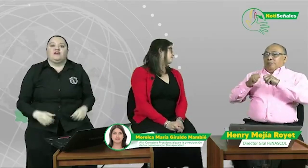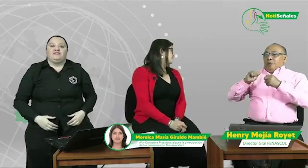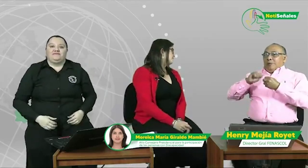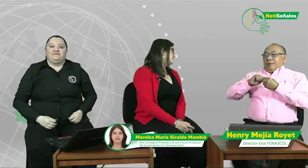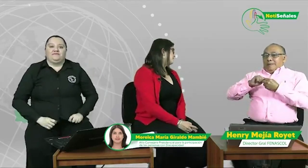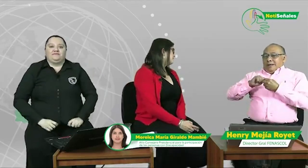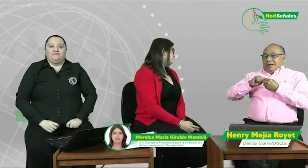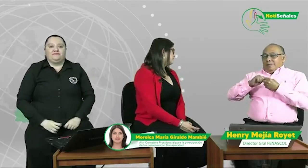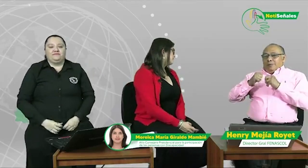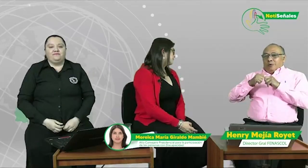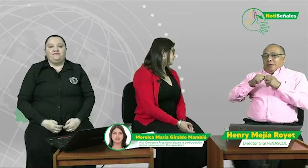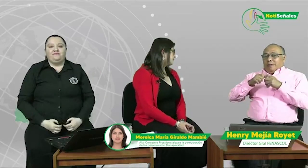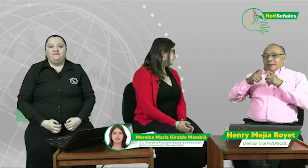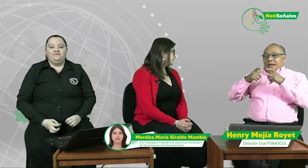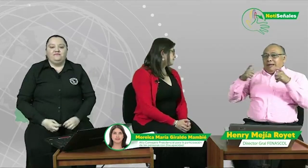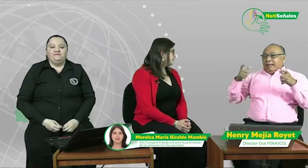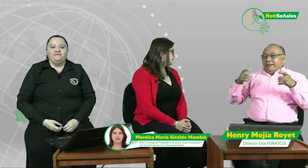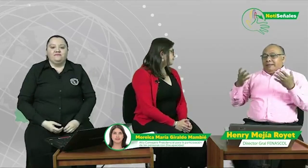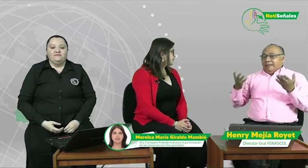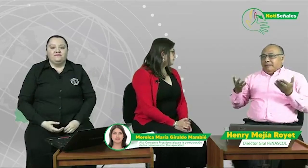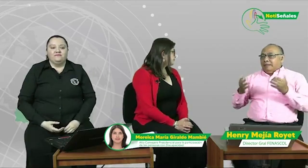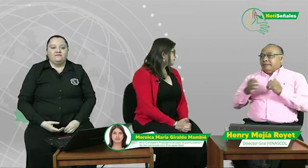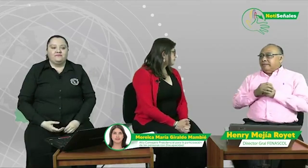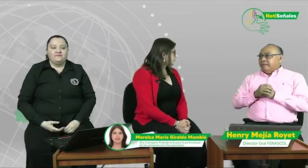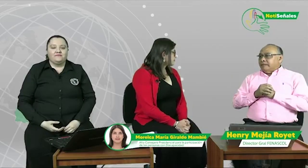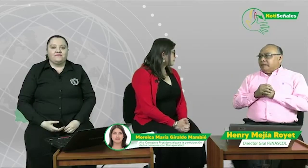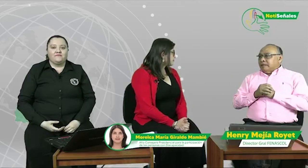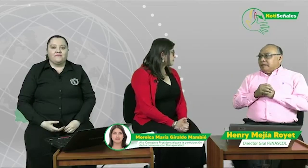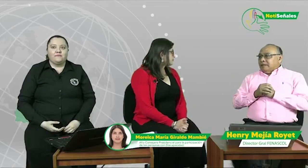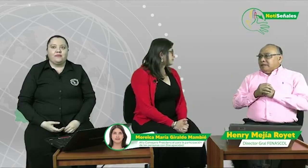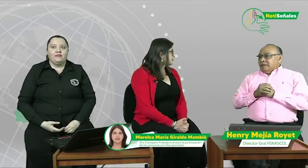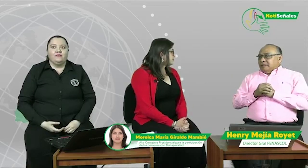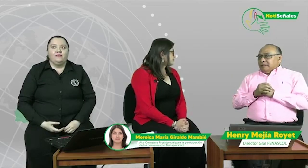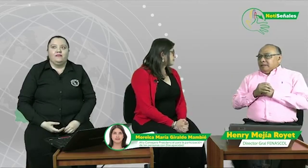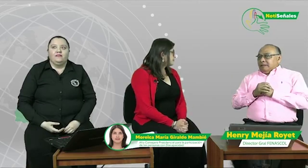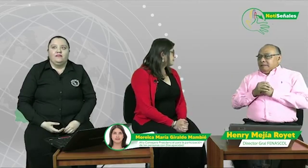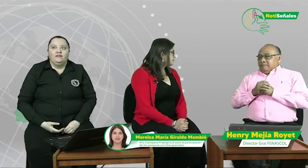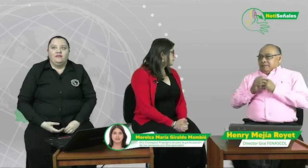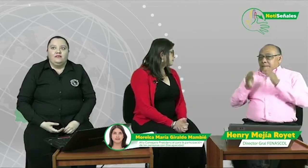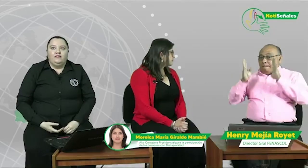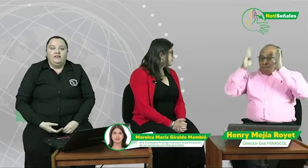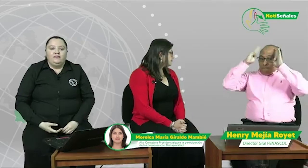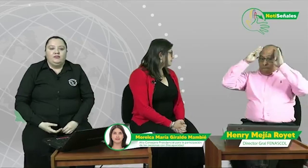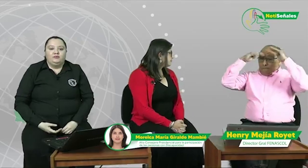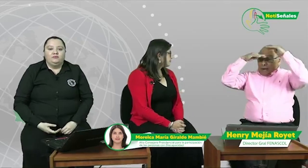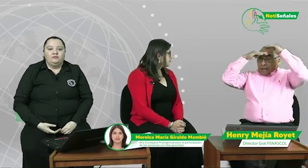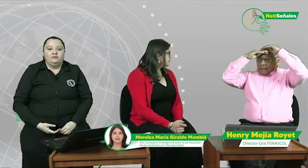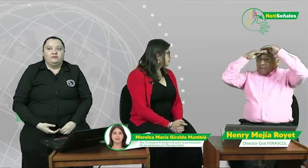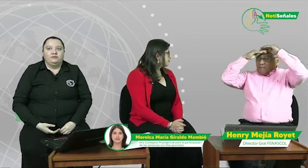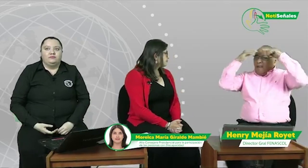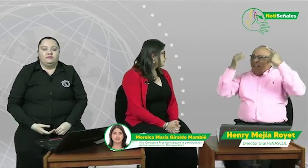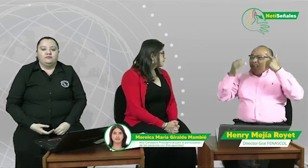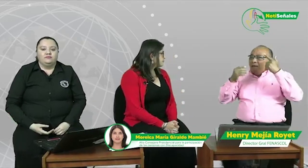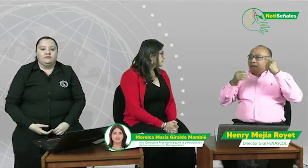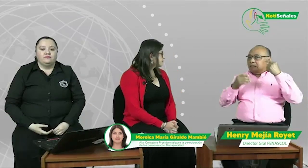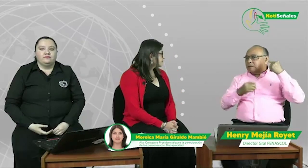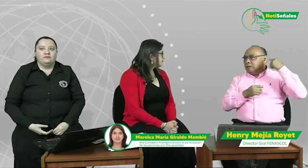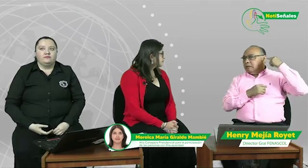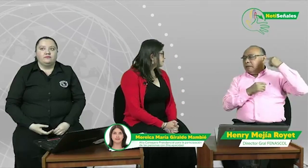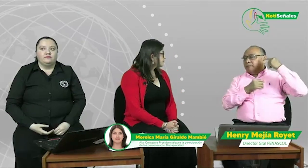Y hay un problema, el problema más grande que nosotros hemos visto, es que ese paradigma que